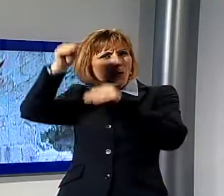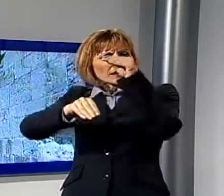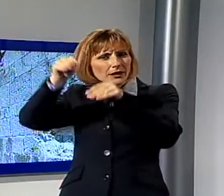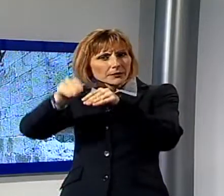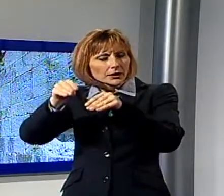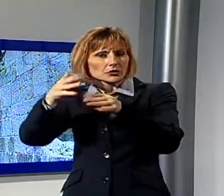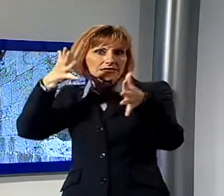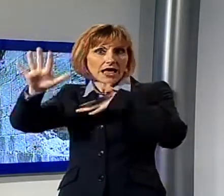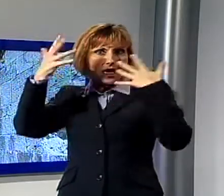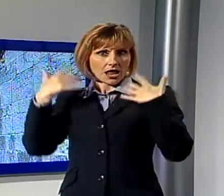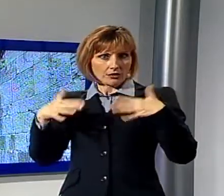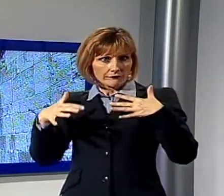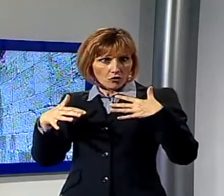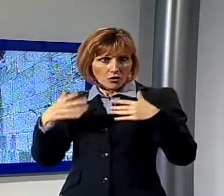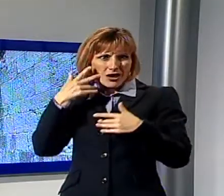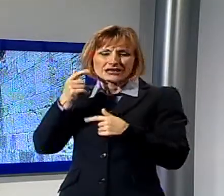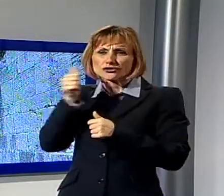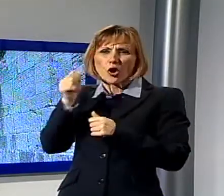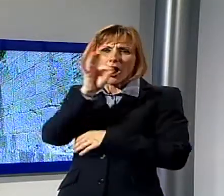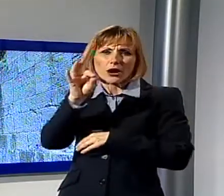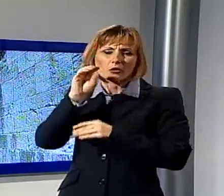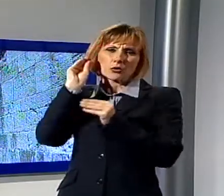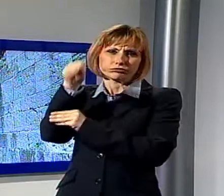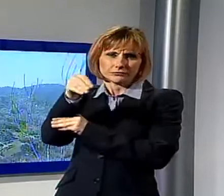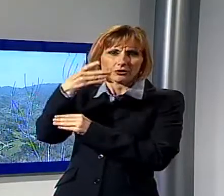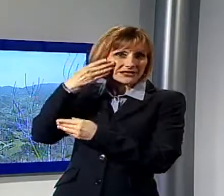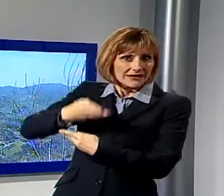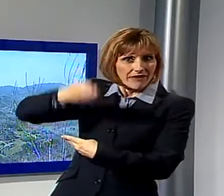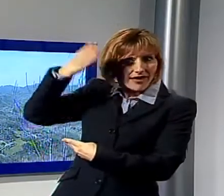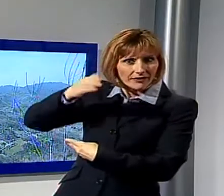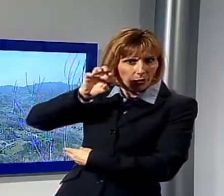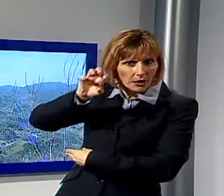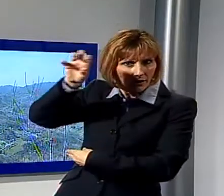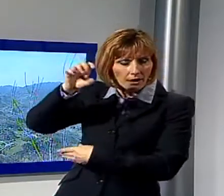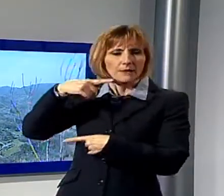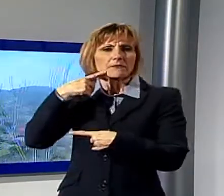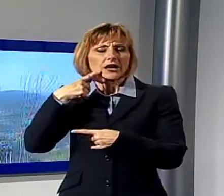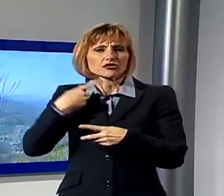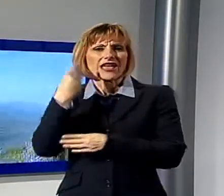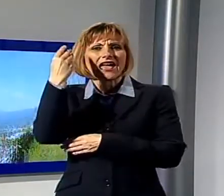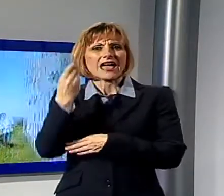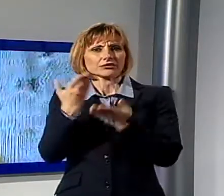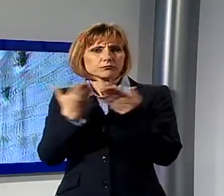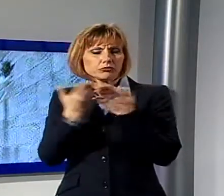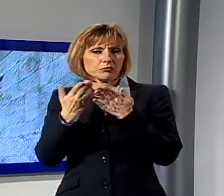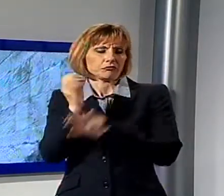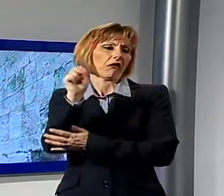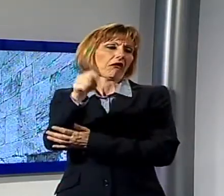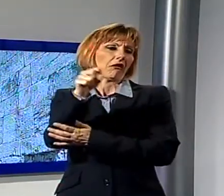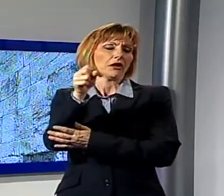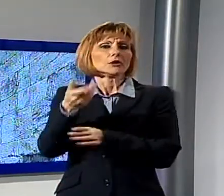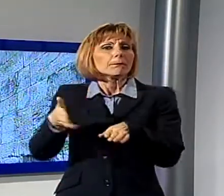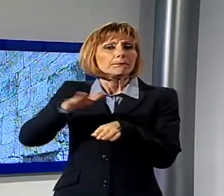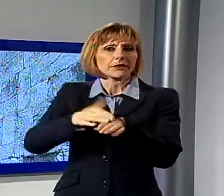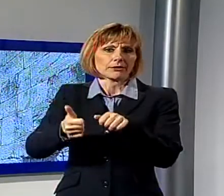segni sono ancora ben visibili sulla parete esterna della chiesa, sta arrivando l'imperizia delle istituzioni, sovrintendenza delle belle arti in